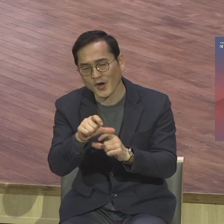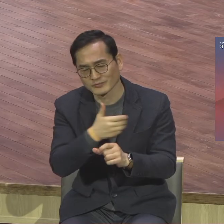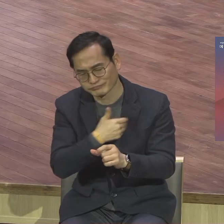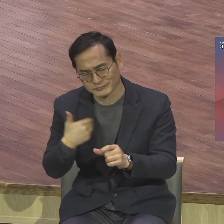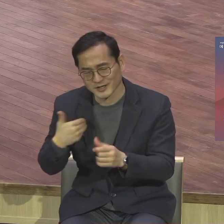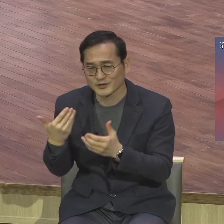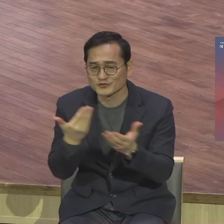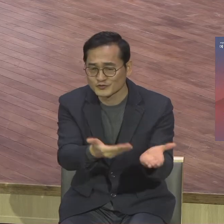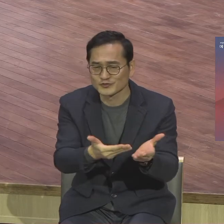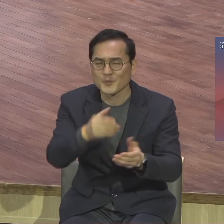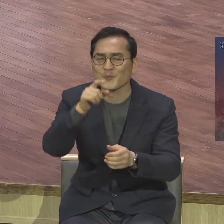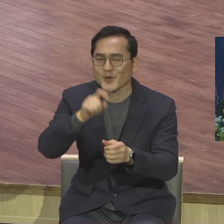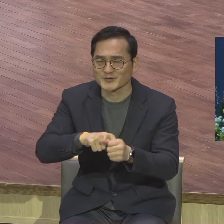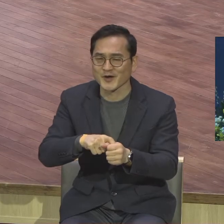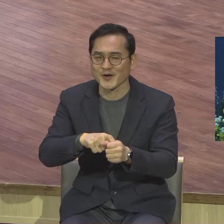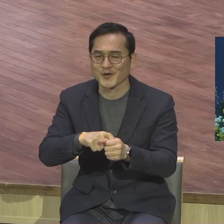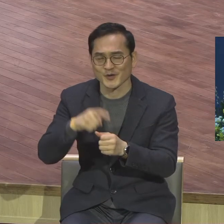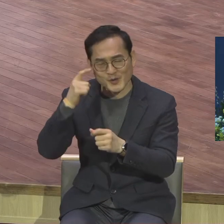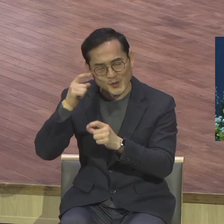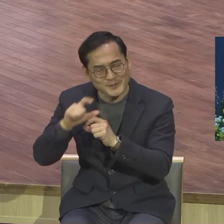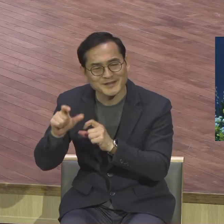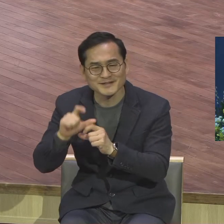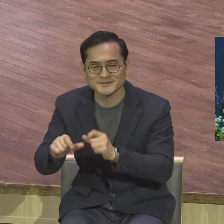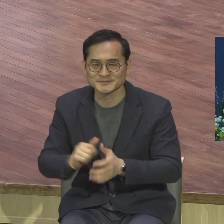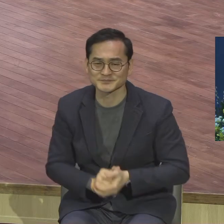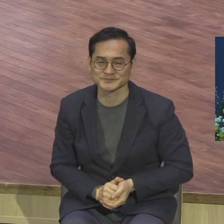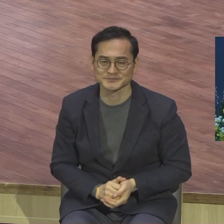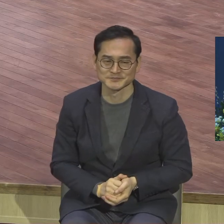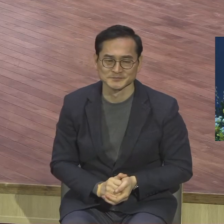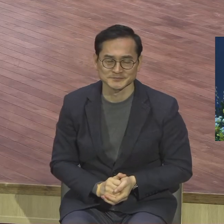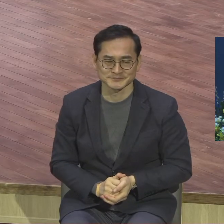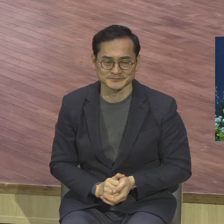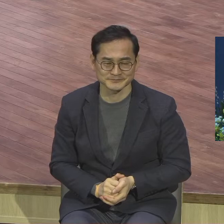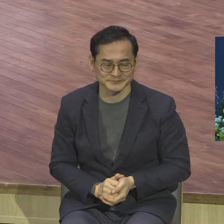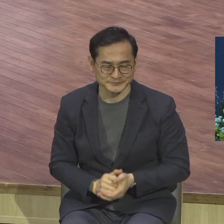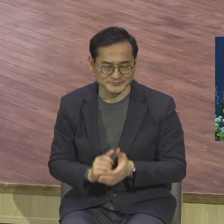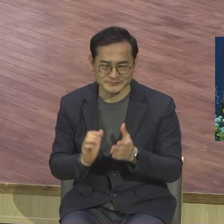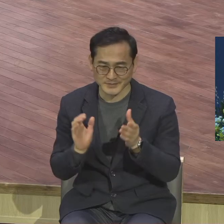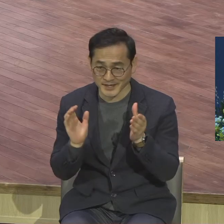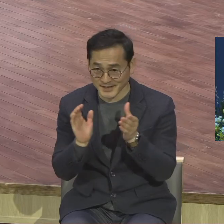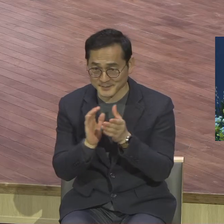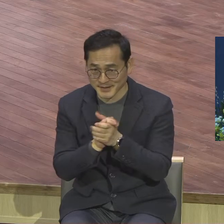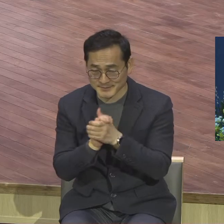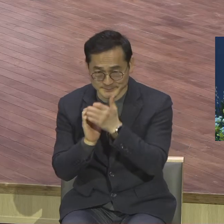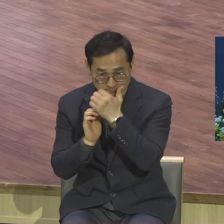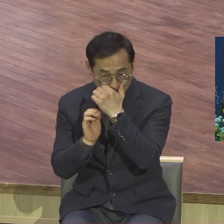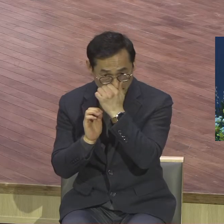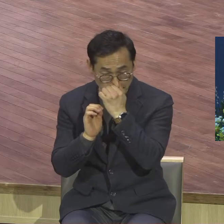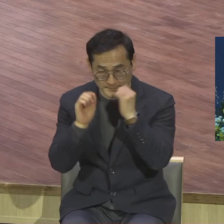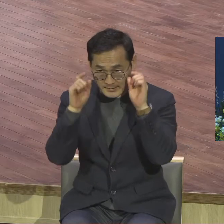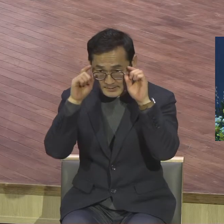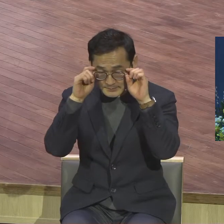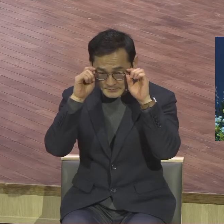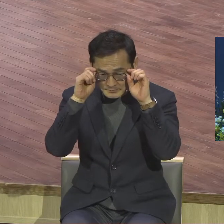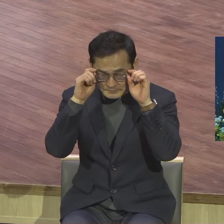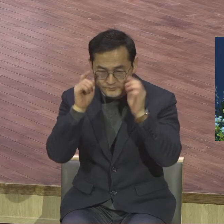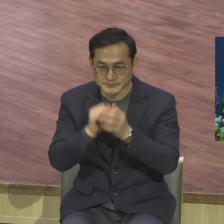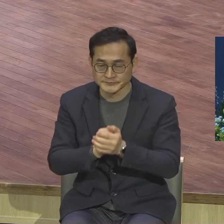아멘 구절 말씀에 근거해서 어떠한 감사로